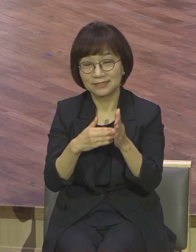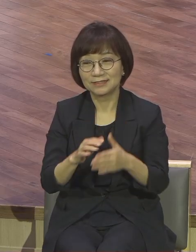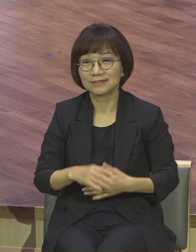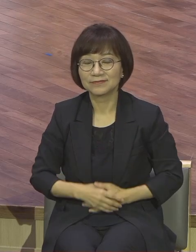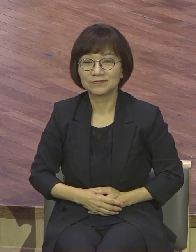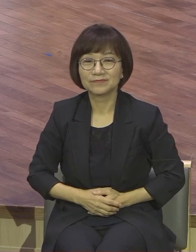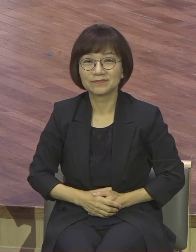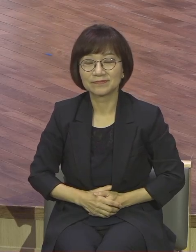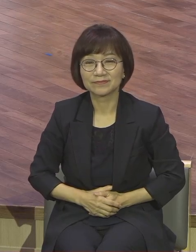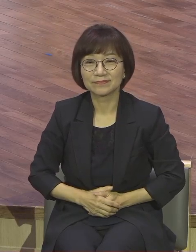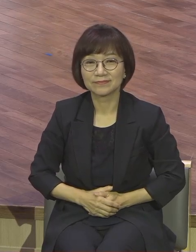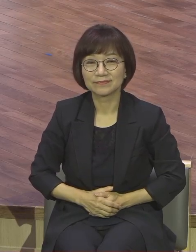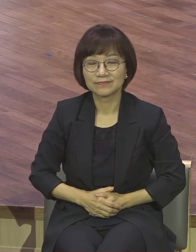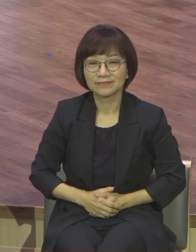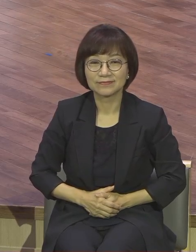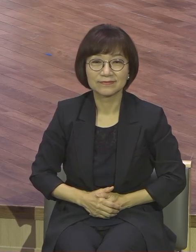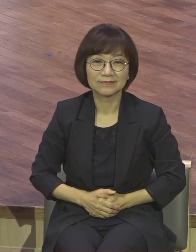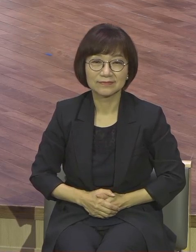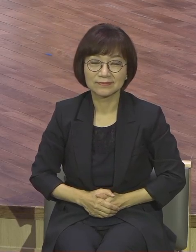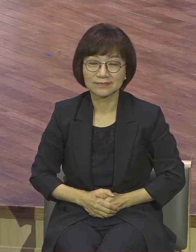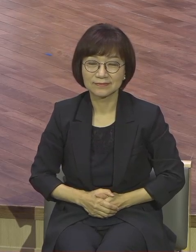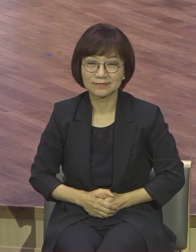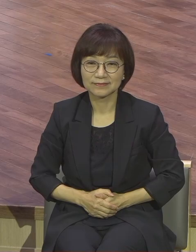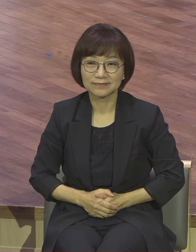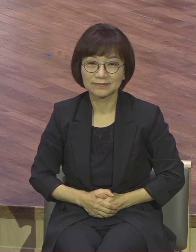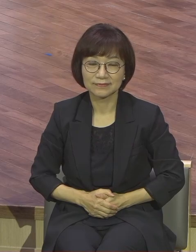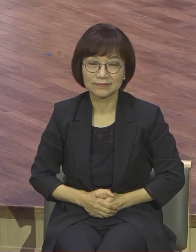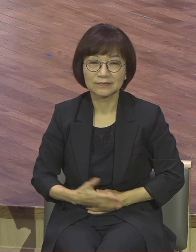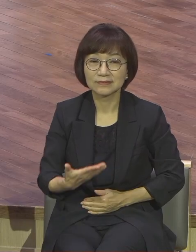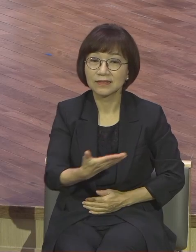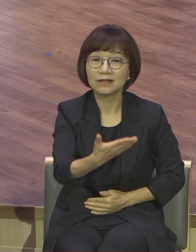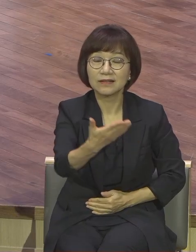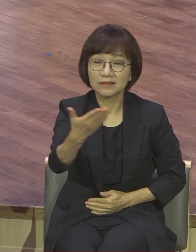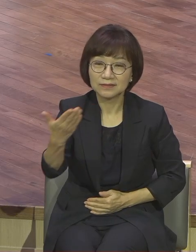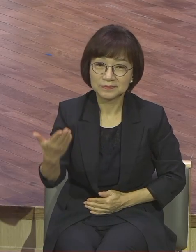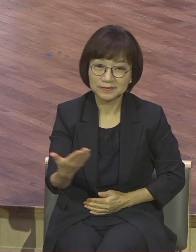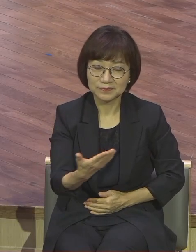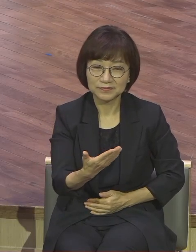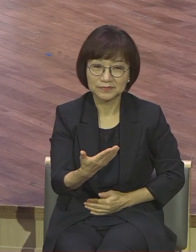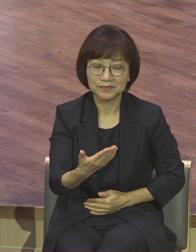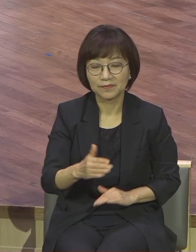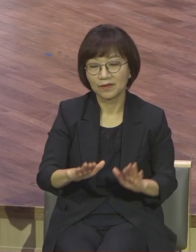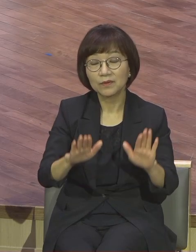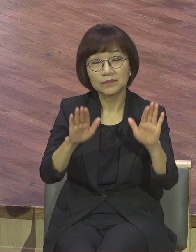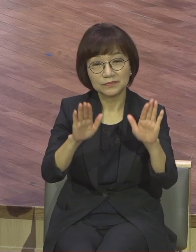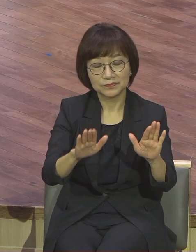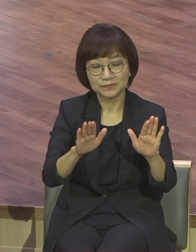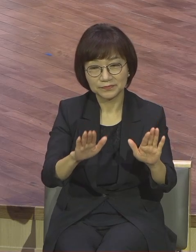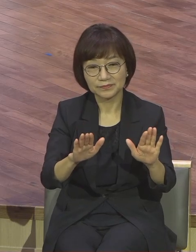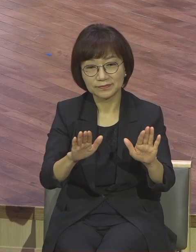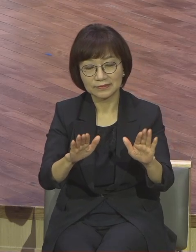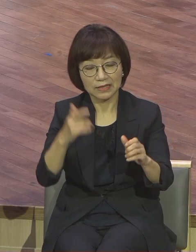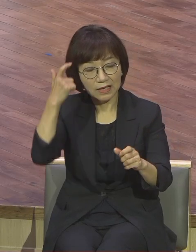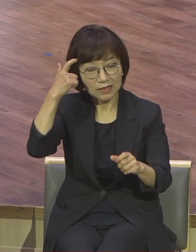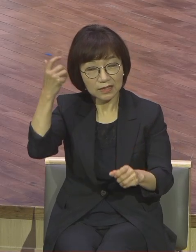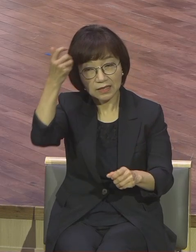영계 모노 성도들 오늘 본문 말씀을 통해서 영적으로 깨어있는